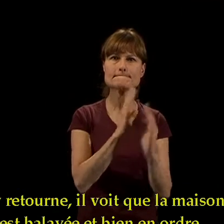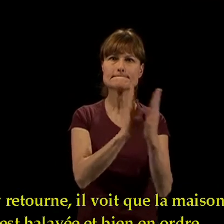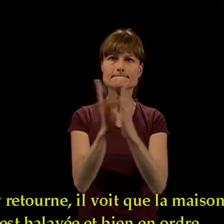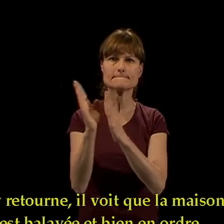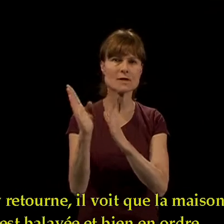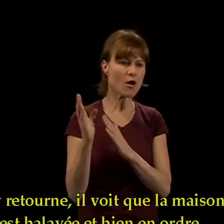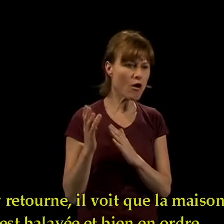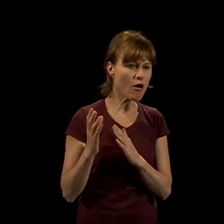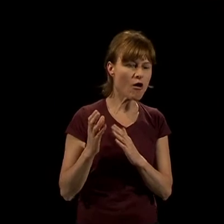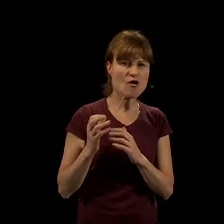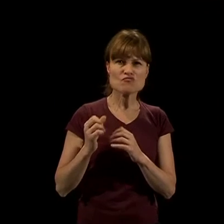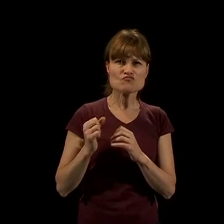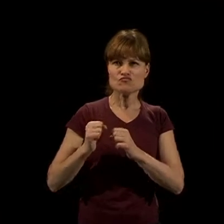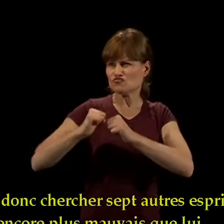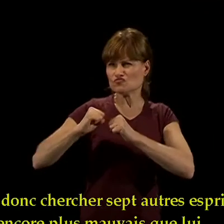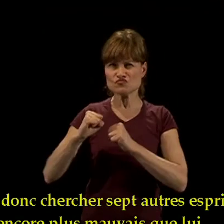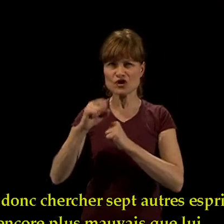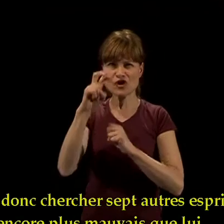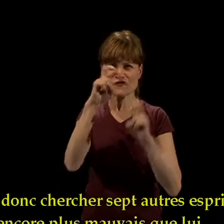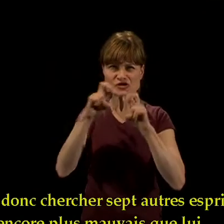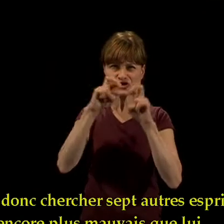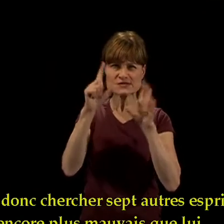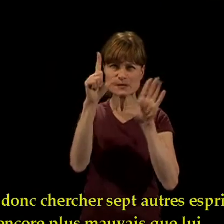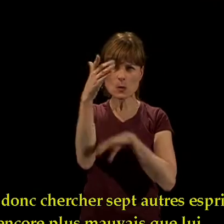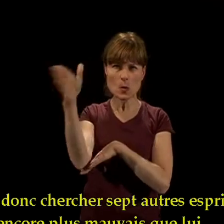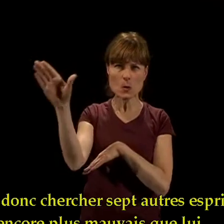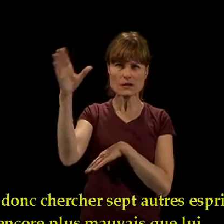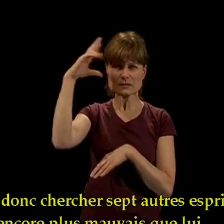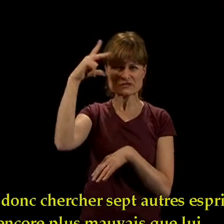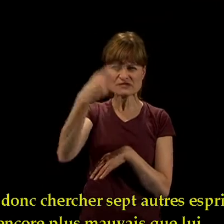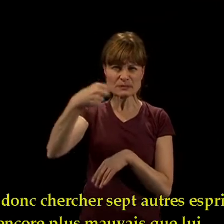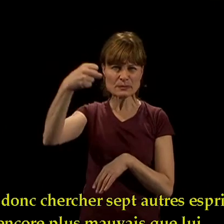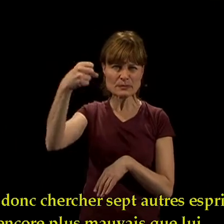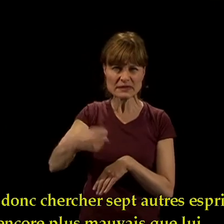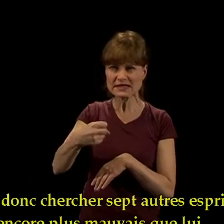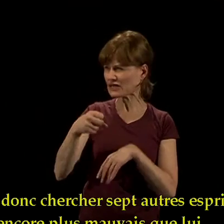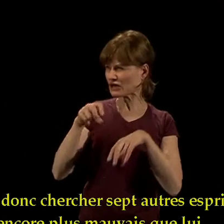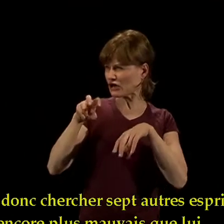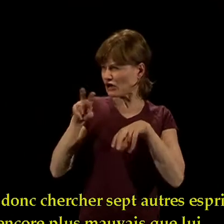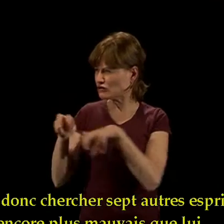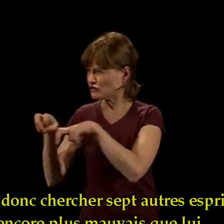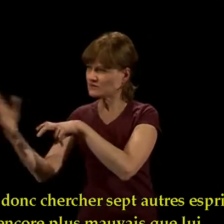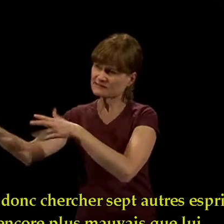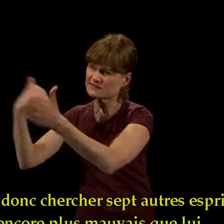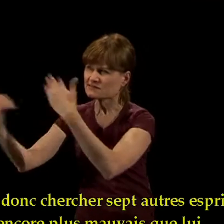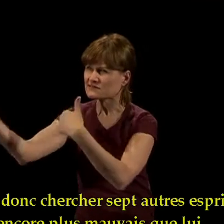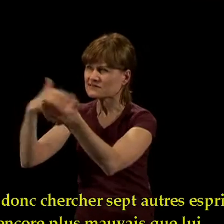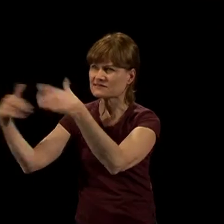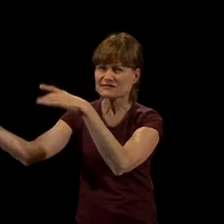balayée et bien en ordre. Il va donc chercher cet autre esprit encore plus mauvais que lui. Ils